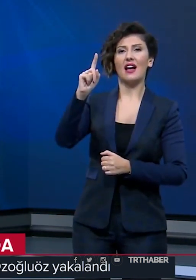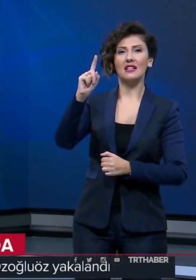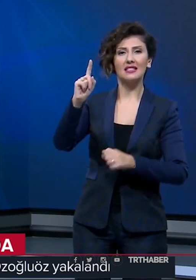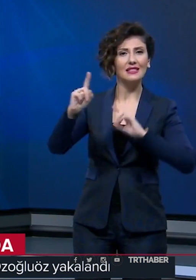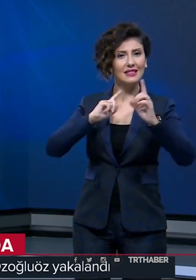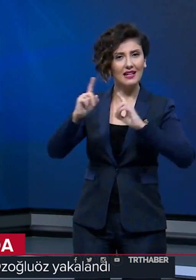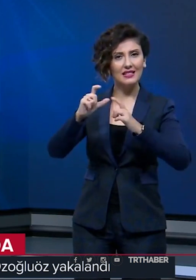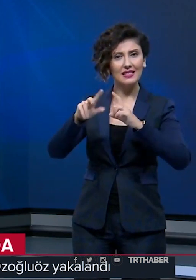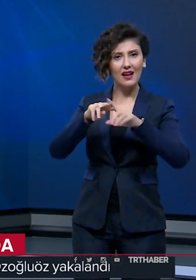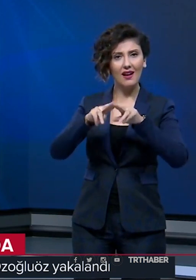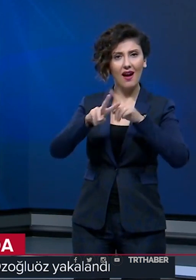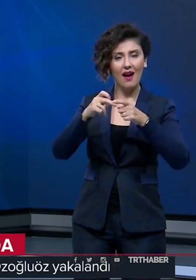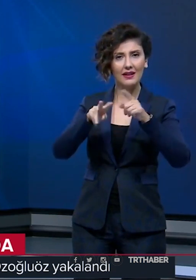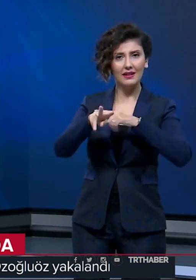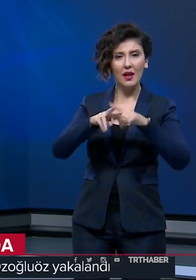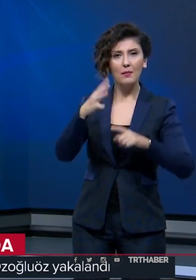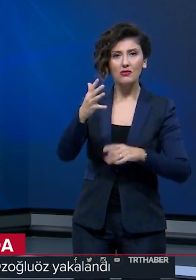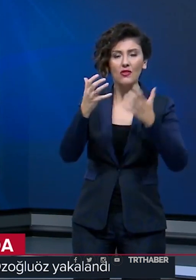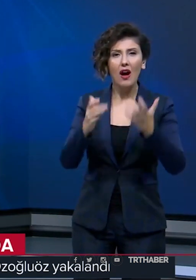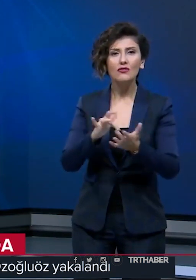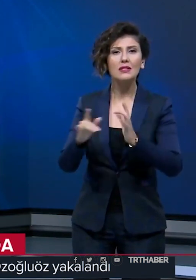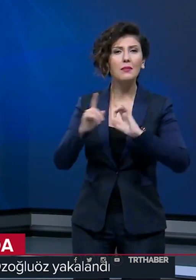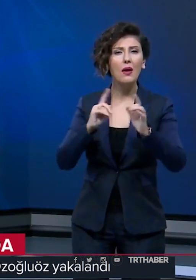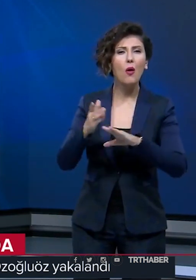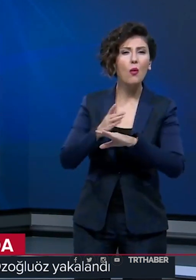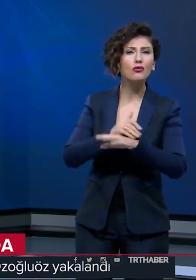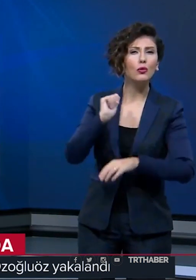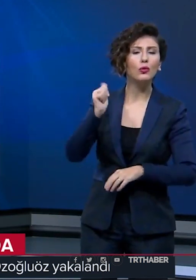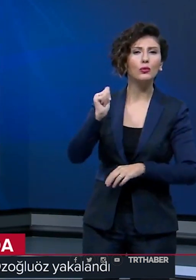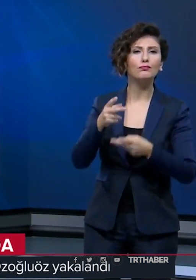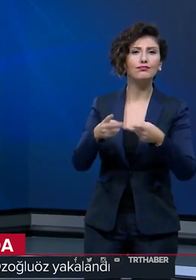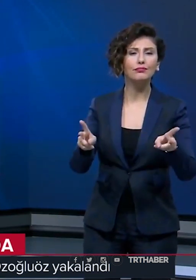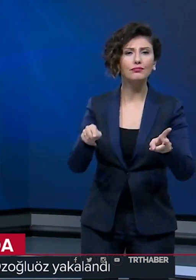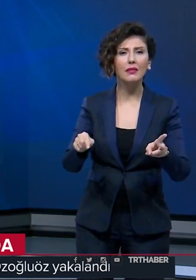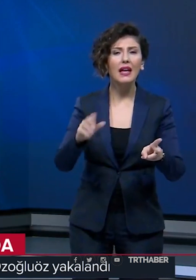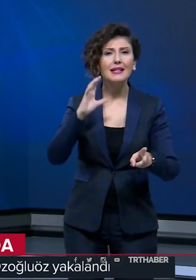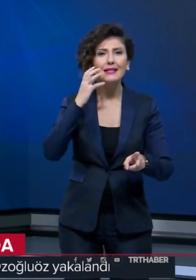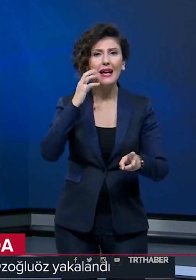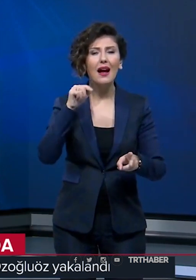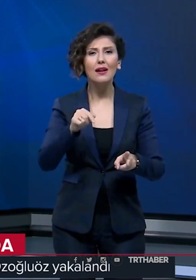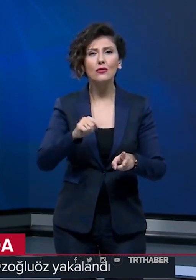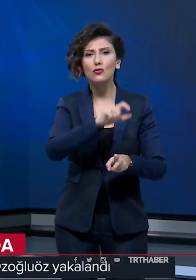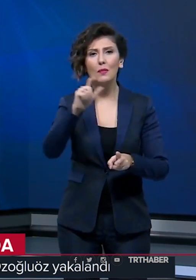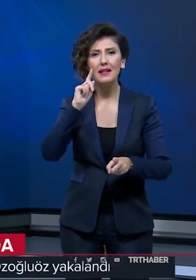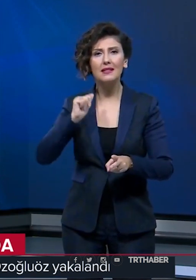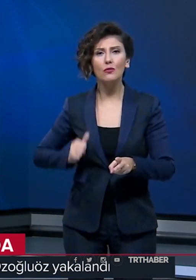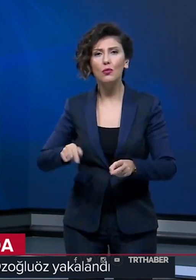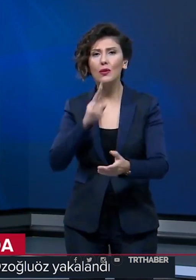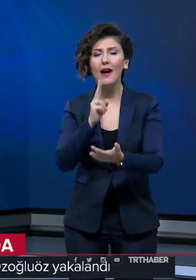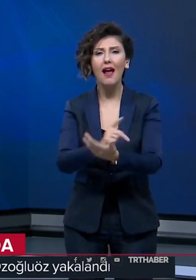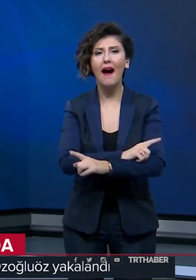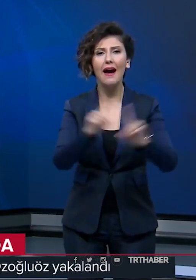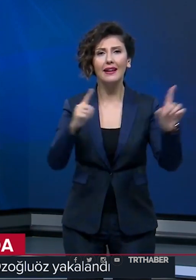yargılandığı Sakarya 5. Ağır Ceza Mahkemesi'nce önceki gün tahliye edildi. Sakarya Cumhuriyet Başsavcılığı bu